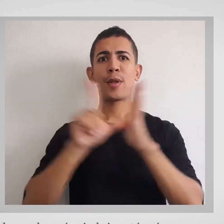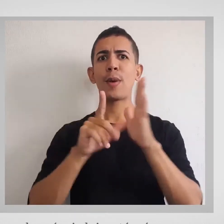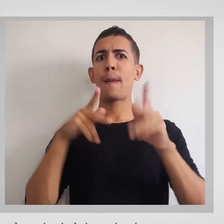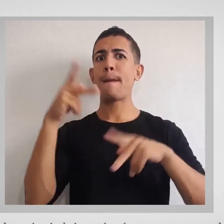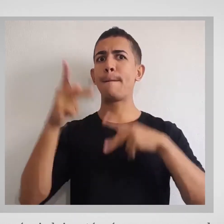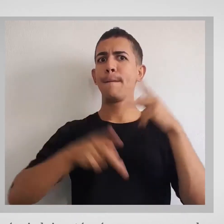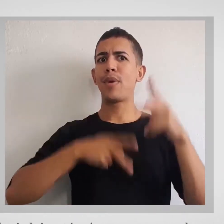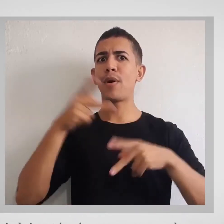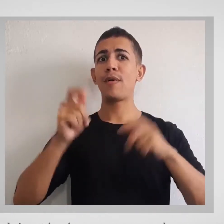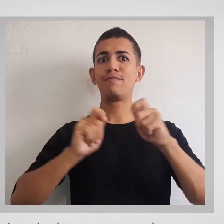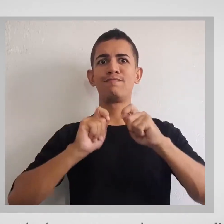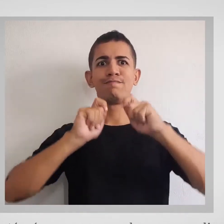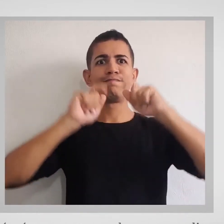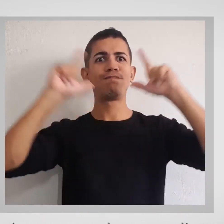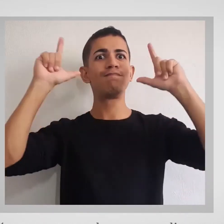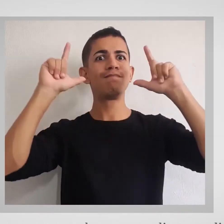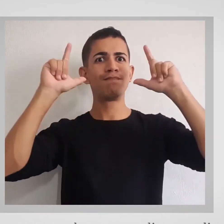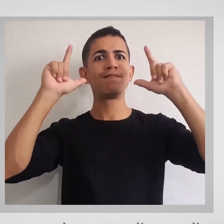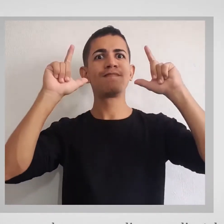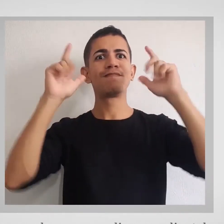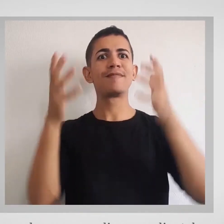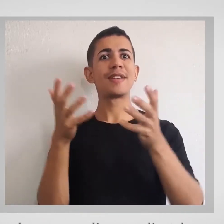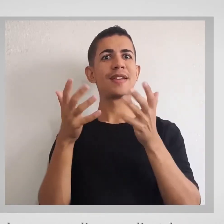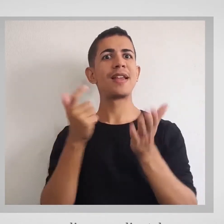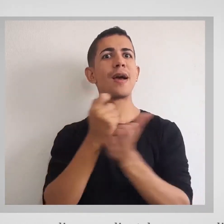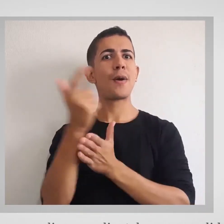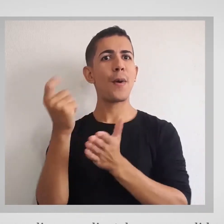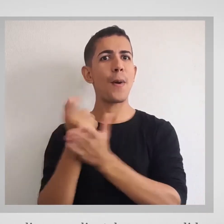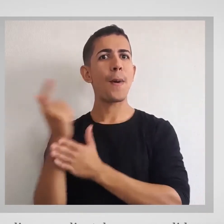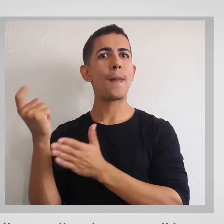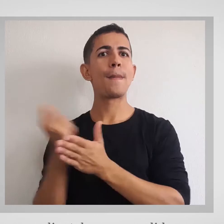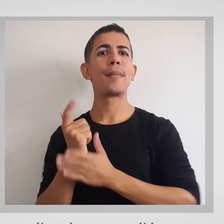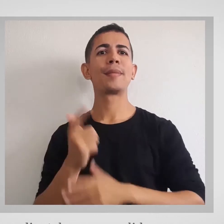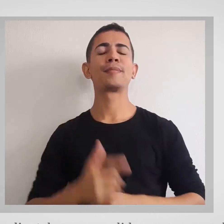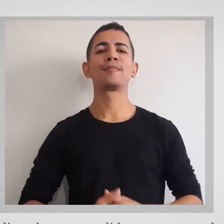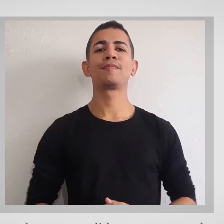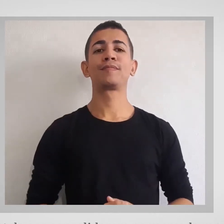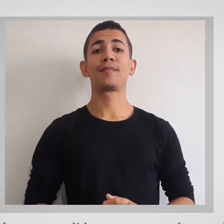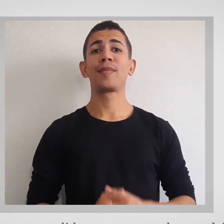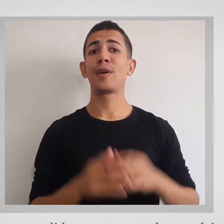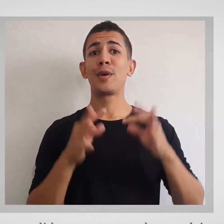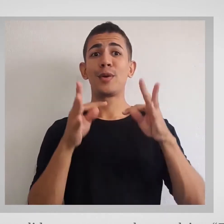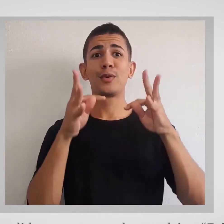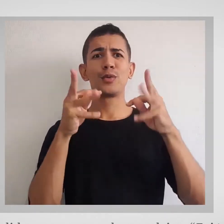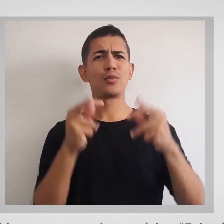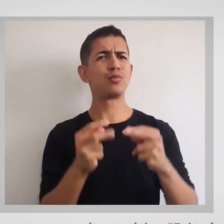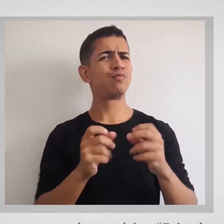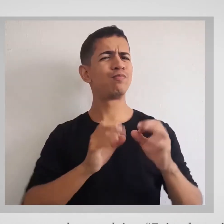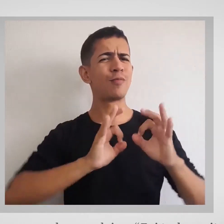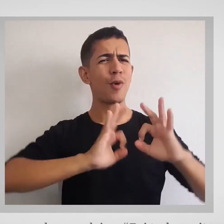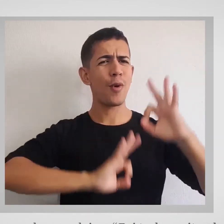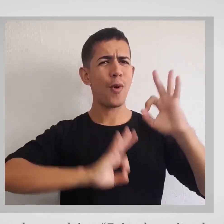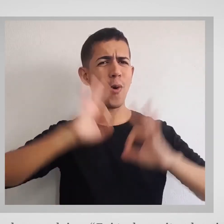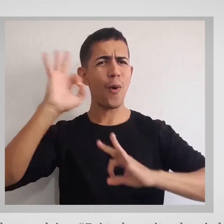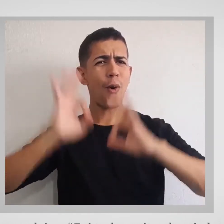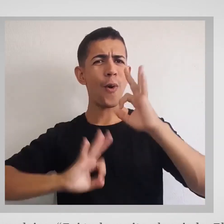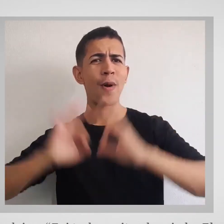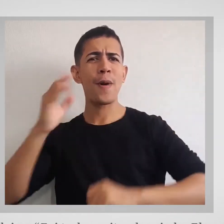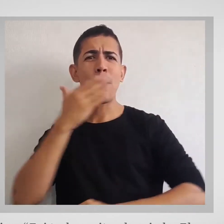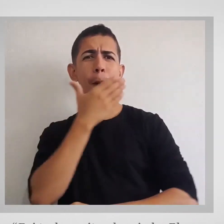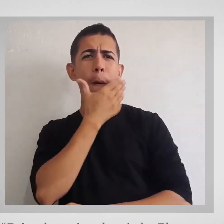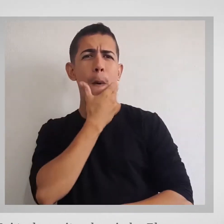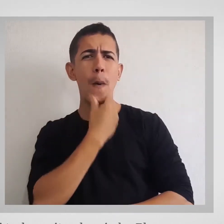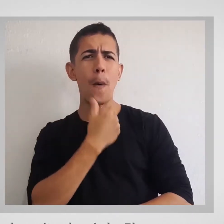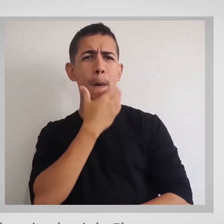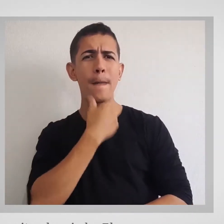do povo, ampliarem a clientela e se consolidarem no mercado moveleiro. Foi tudo muito planejado. Ele era o cara que